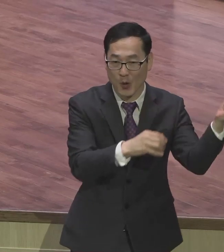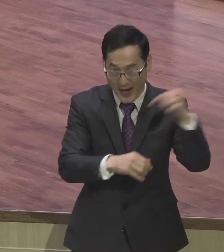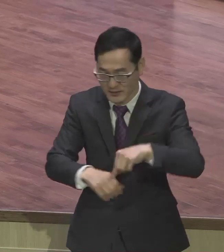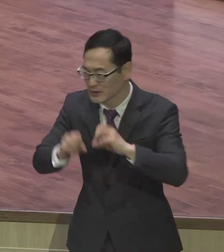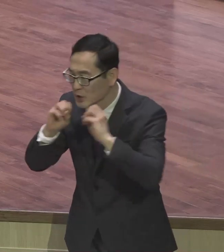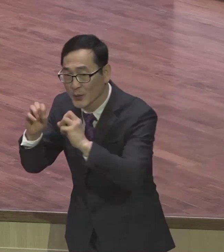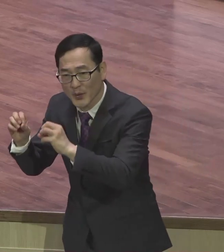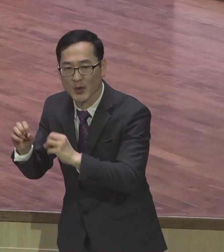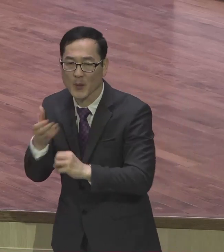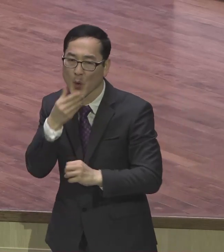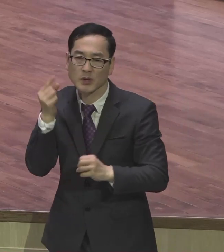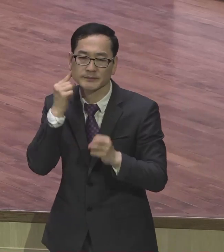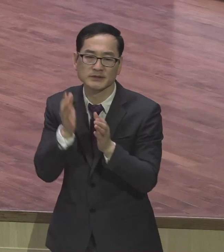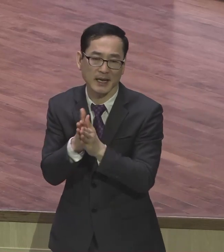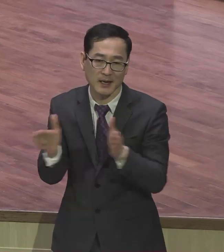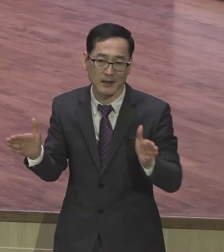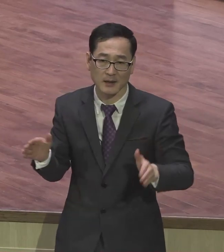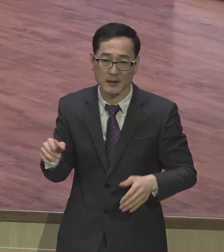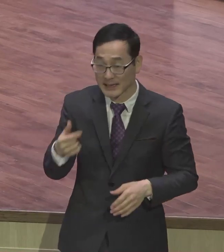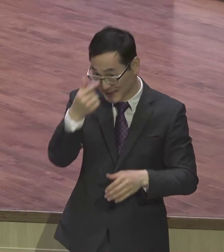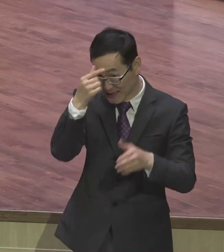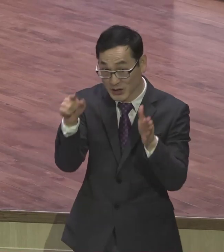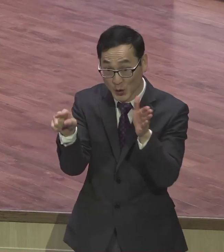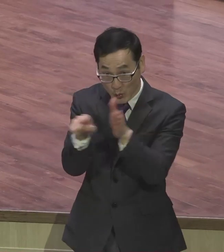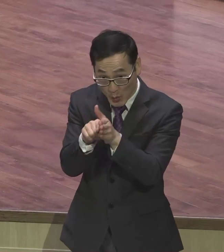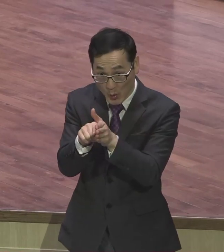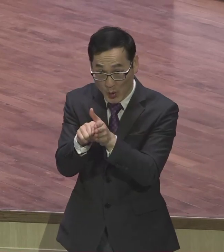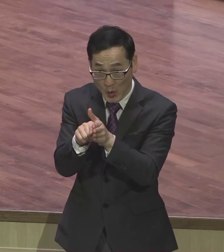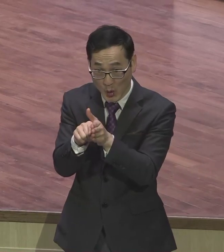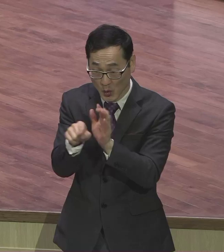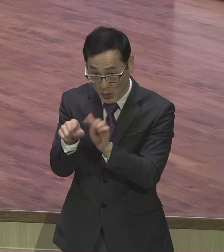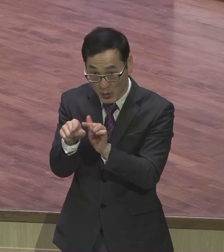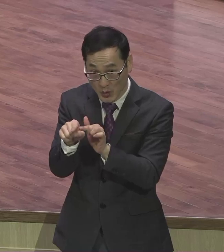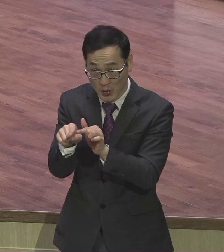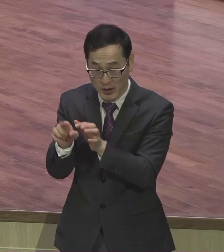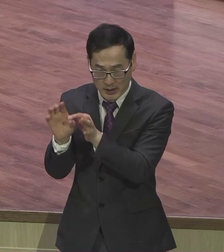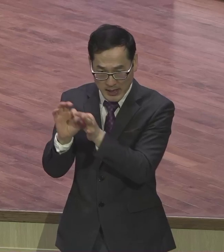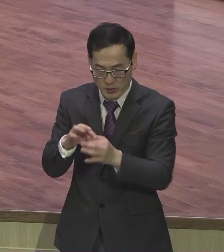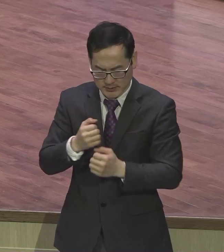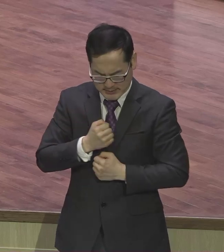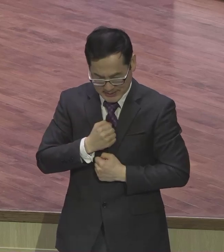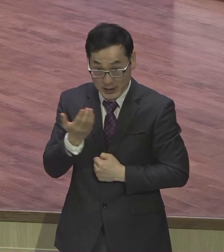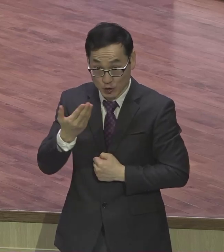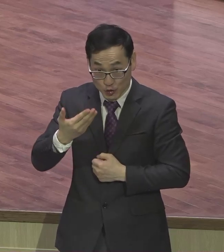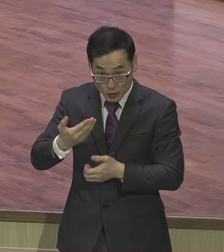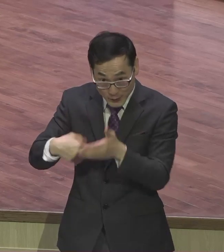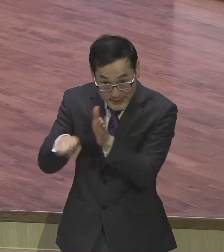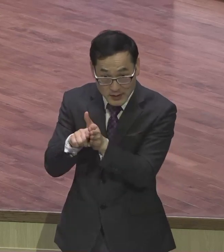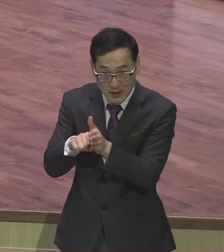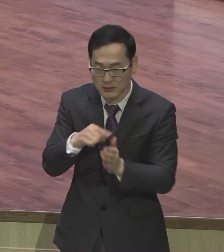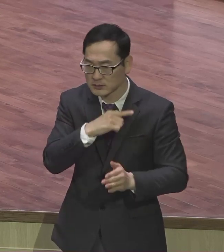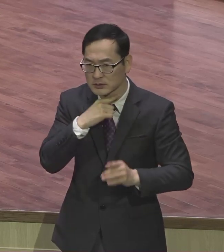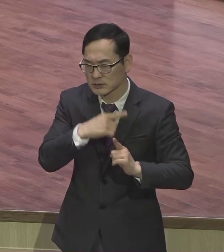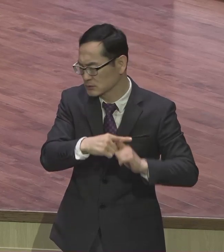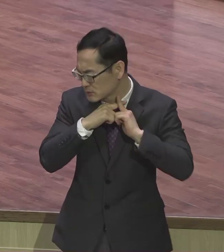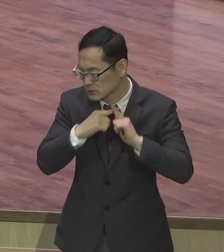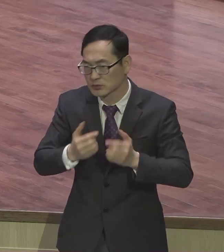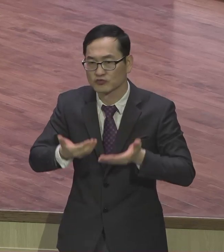기독교 신앙을 지키기 위해서 이 신앙을 지키기 위해서 순진 성교 순교자가 주기철